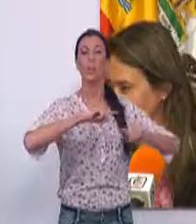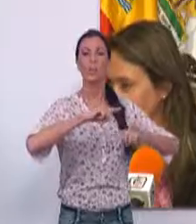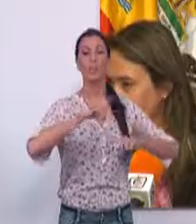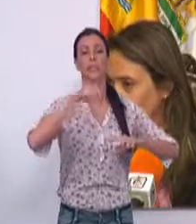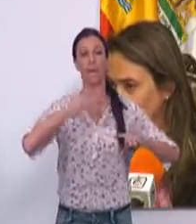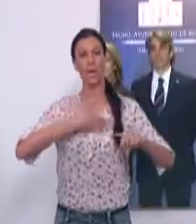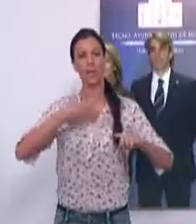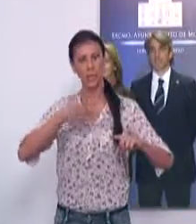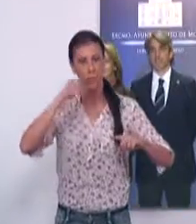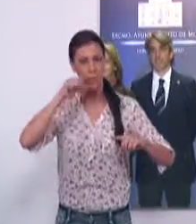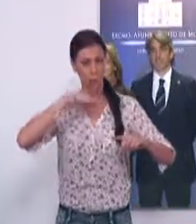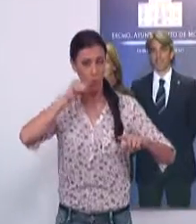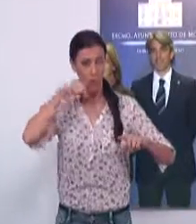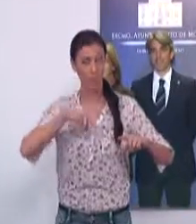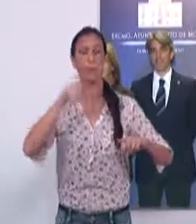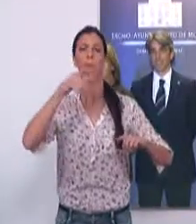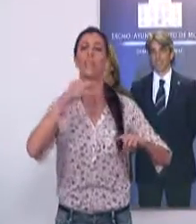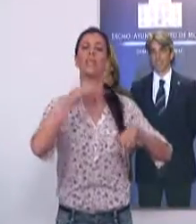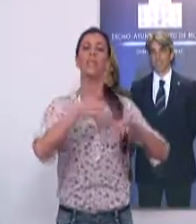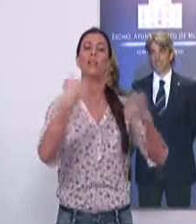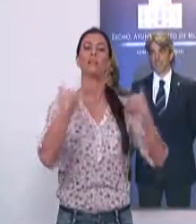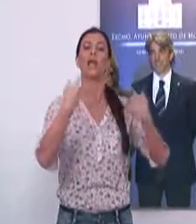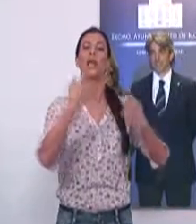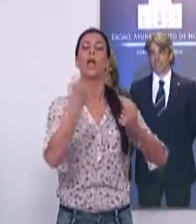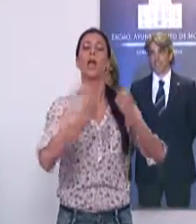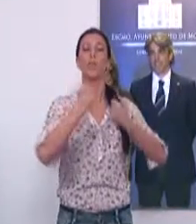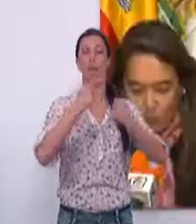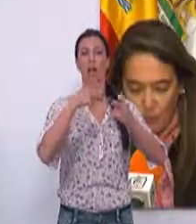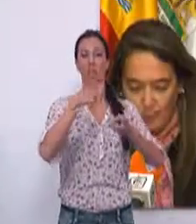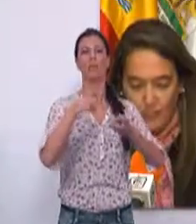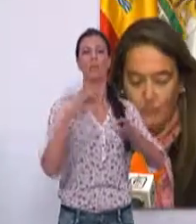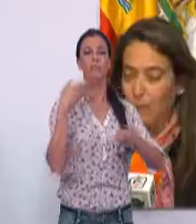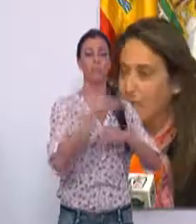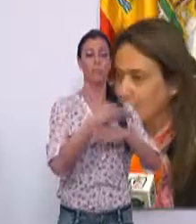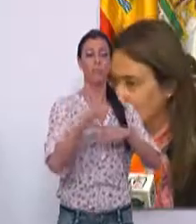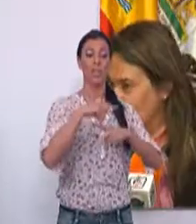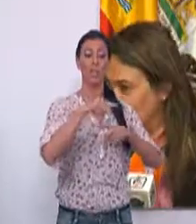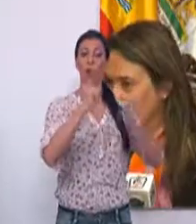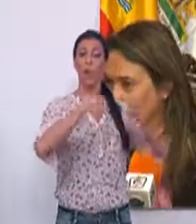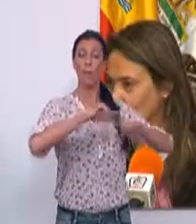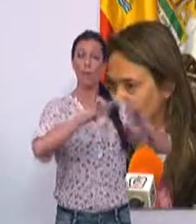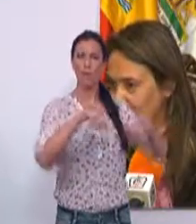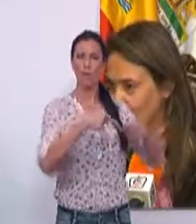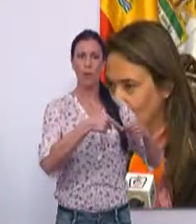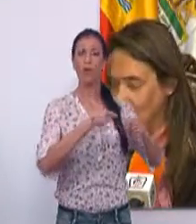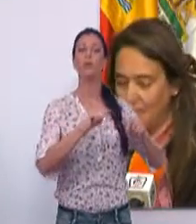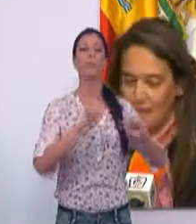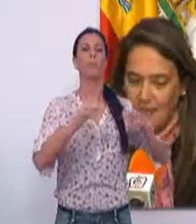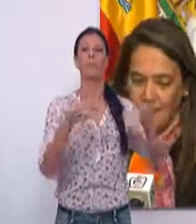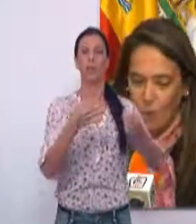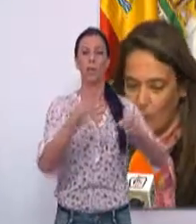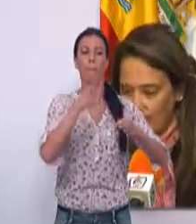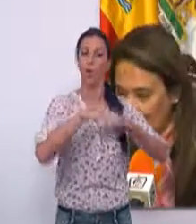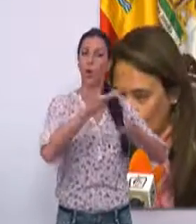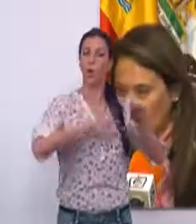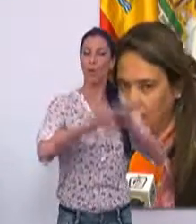Alcaldesa de Motileño y el Edil de Economía y Hacienda. La primera del subrayo que el convenio ha firmado inicia un marco